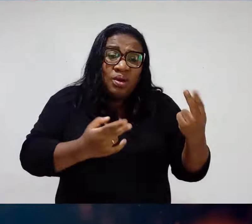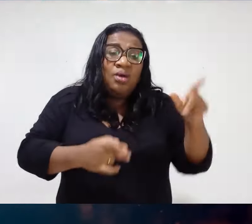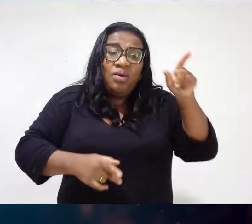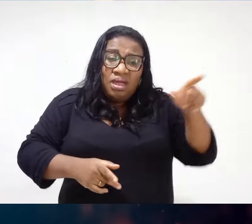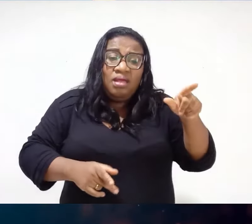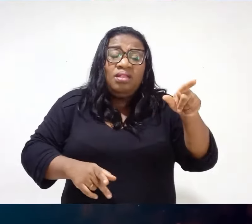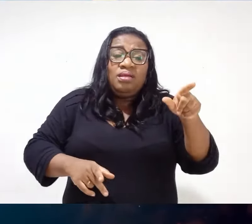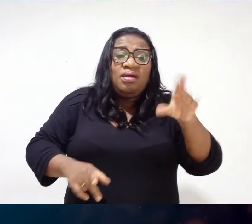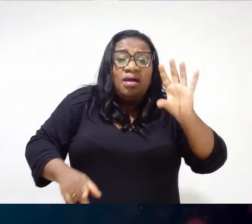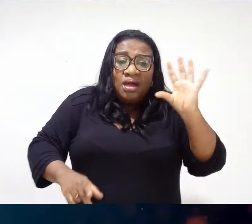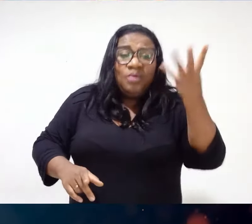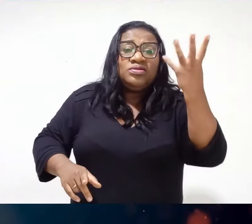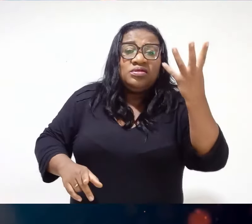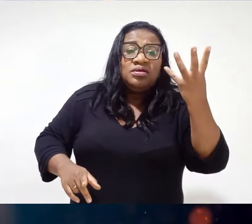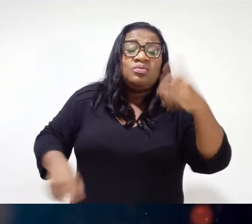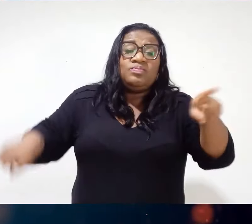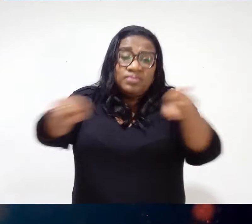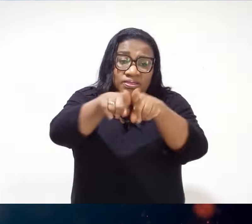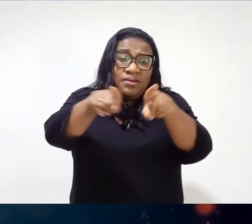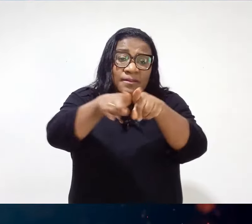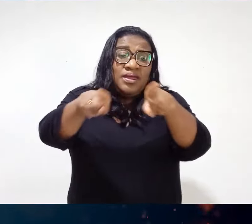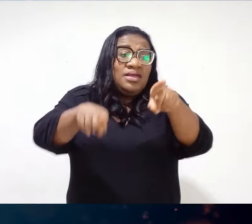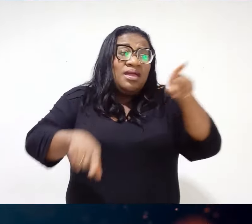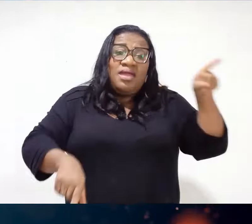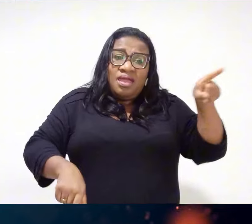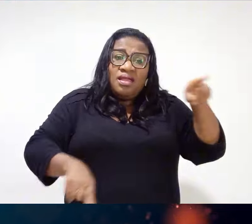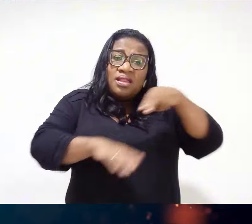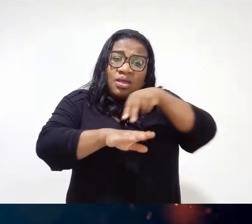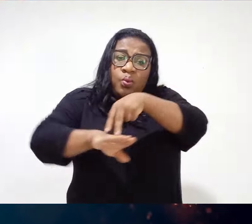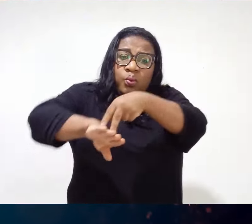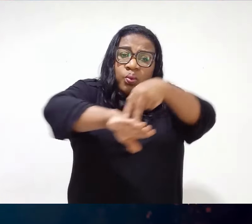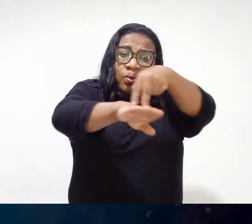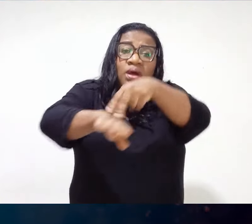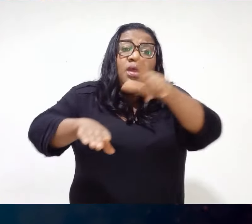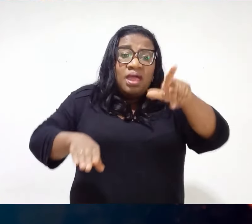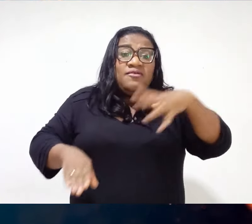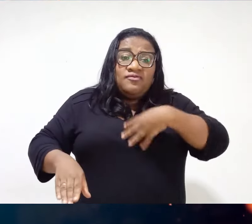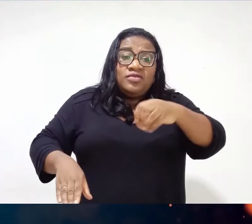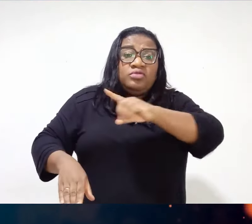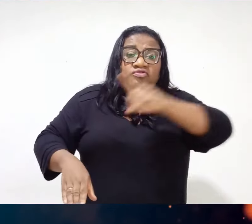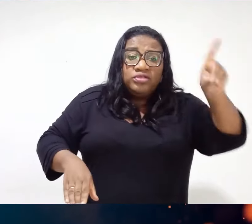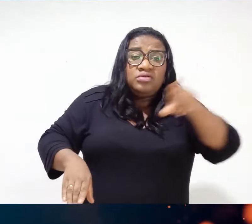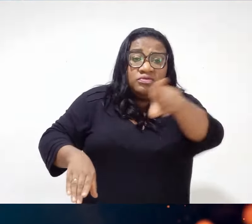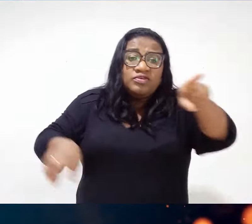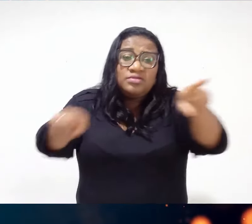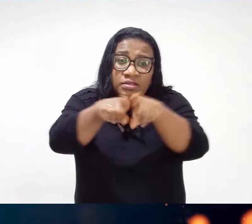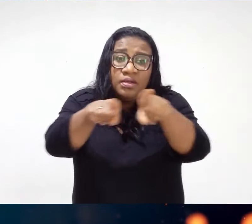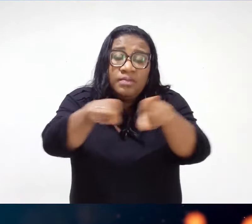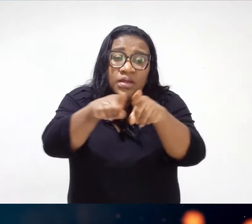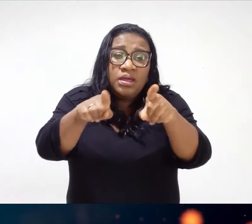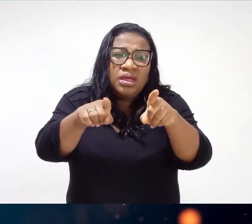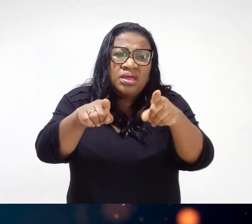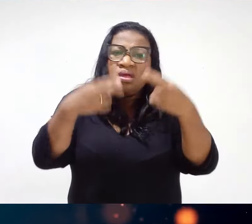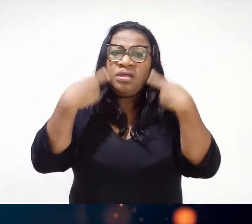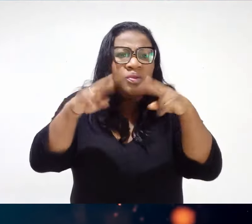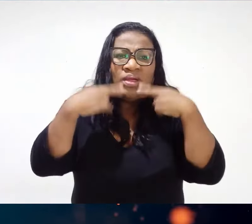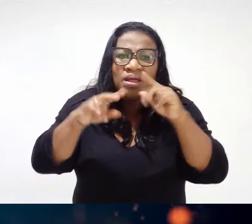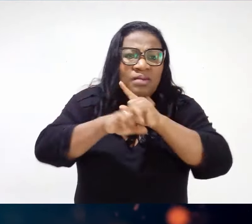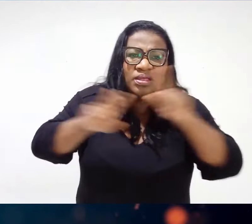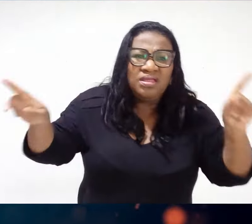acontecer com você também Porque se ele é filho de Deus Você também é Então Fique esperto, irmão Não murmura Não entrega tua boca